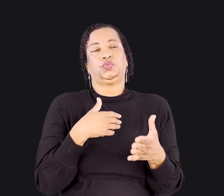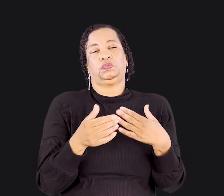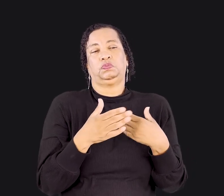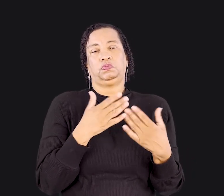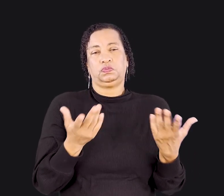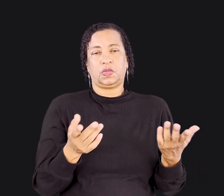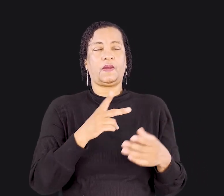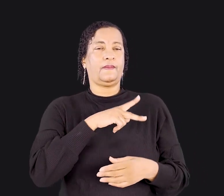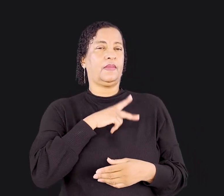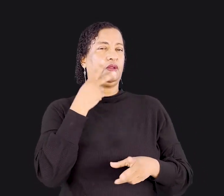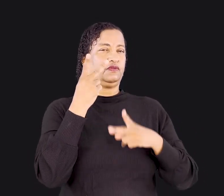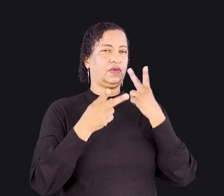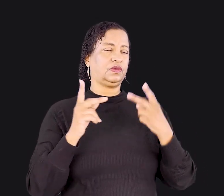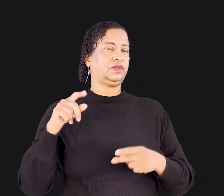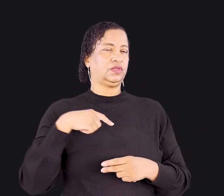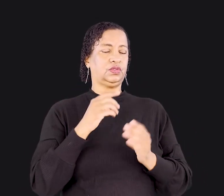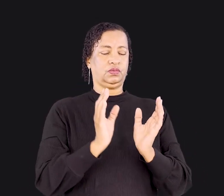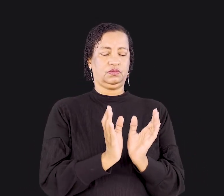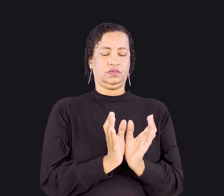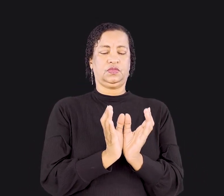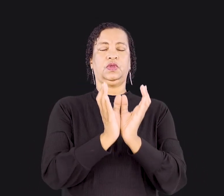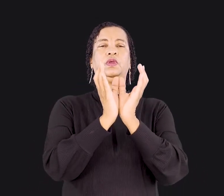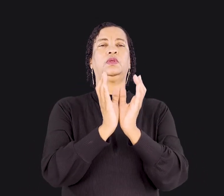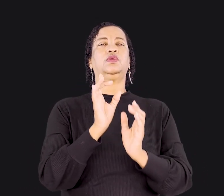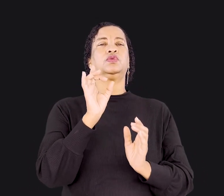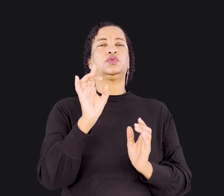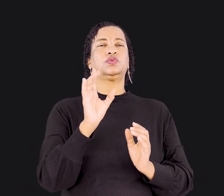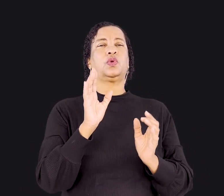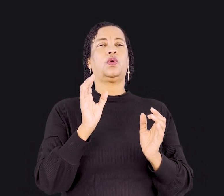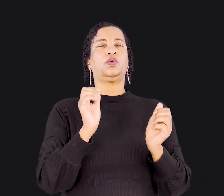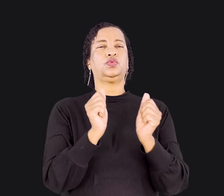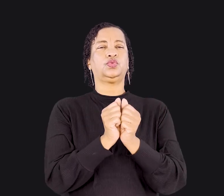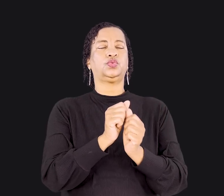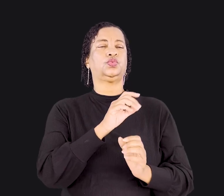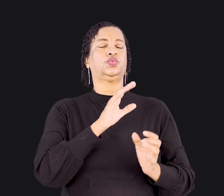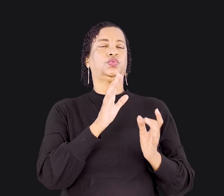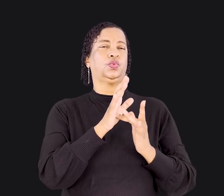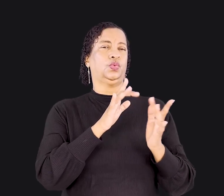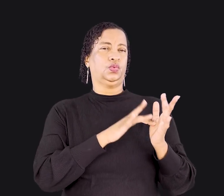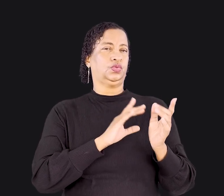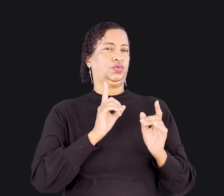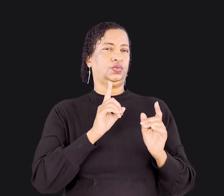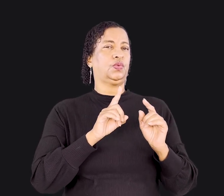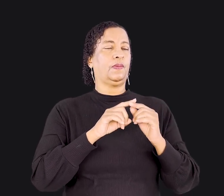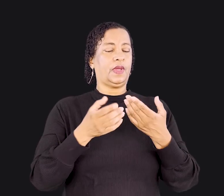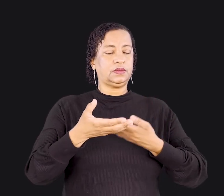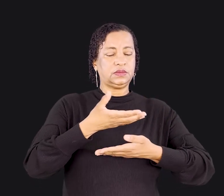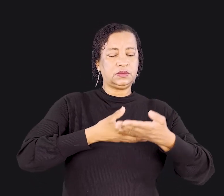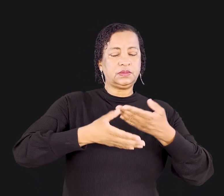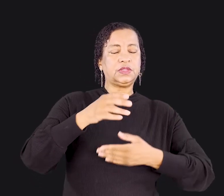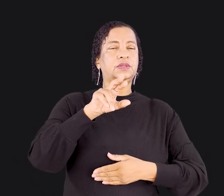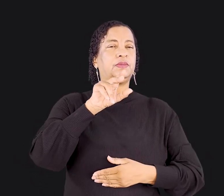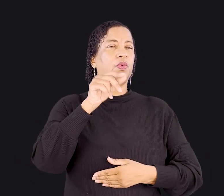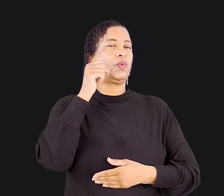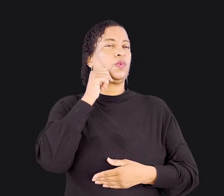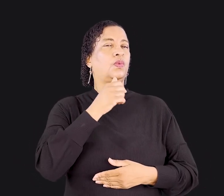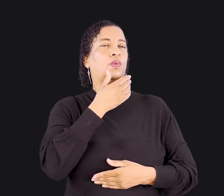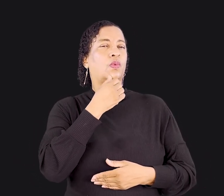Paulo quis enfatizar que não tomamos a ceia apenas com o Senhor Jesus, mas participamos da ceia com o irmão e com a irmã em Cristo.